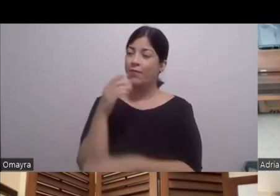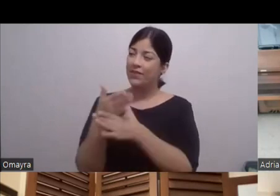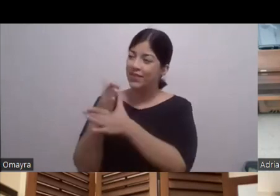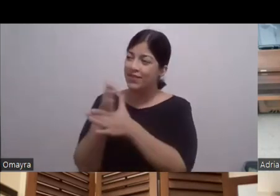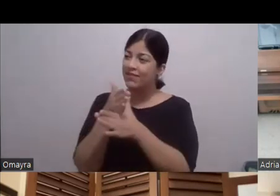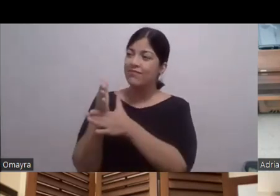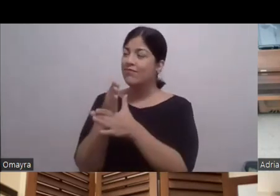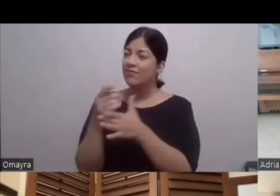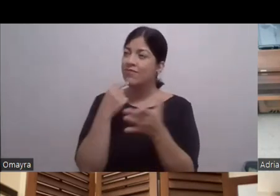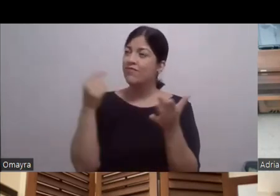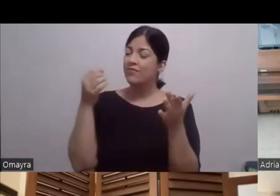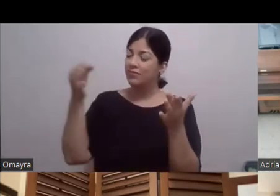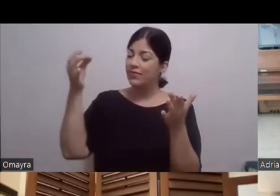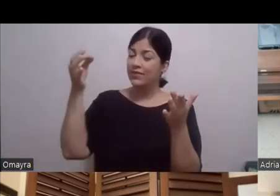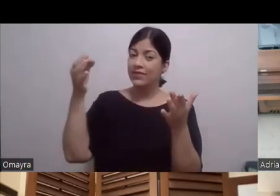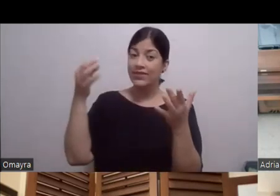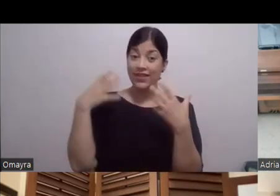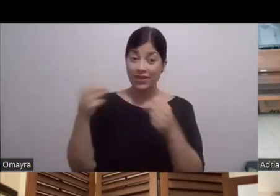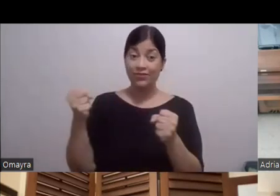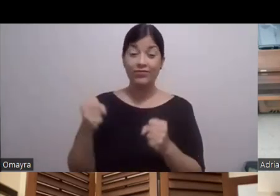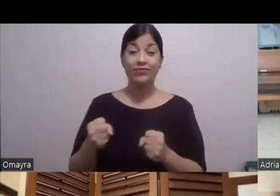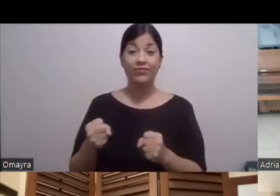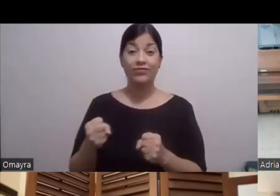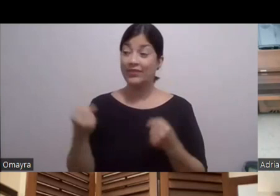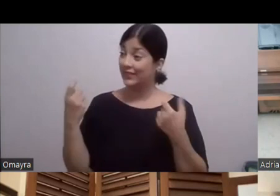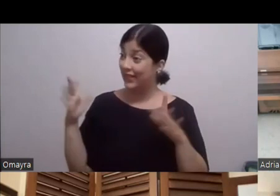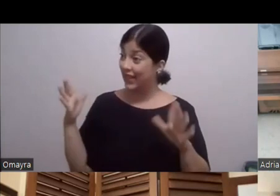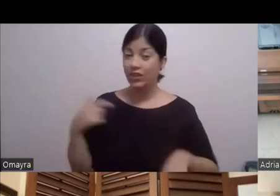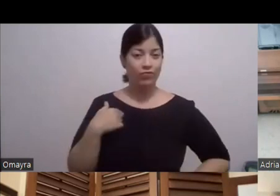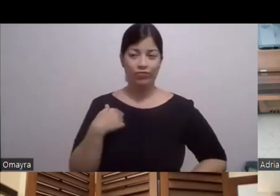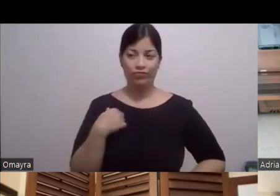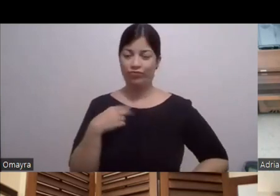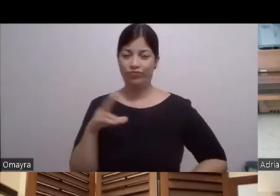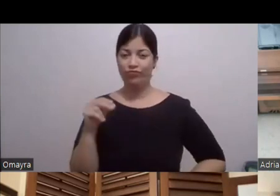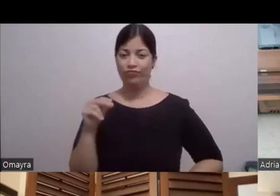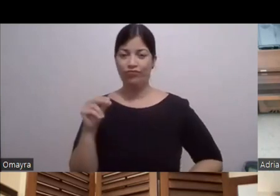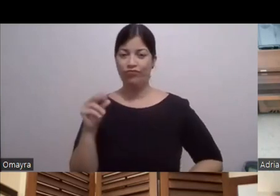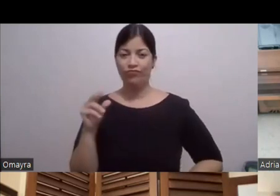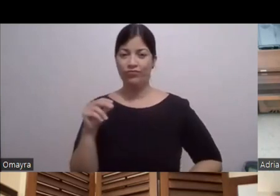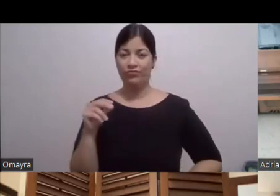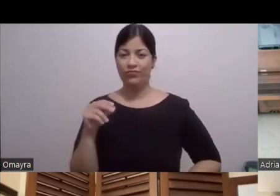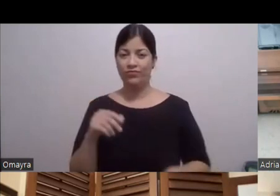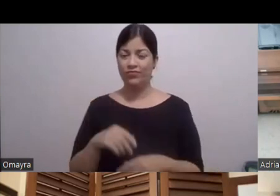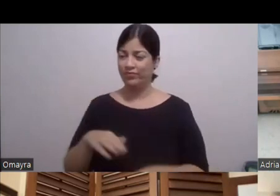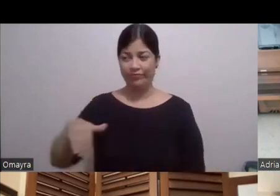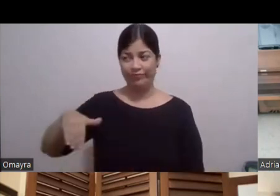Ya la hice Y yo No papi Tú no la hiciste Ay mira Gordo Como yo le digo Gordo